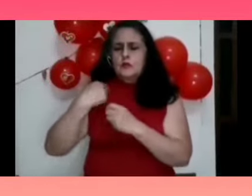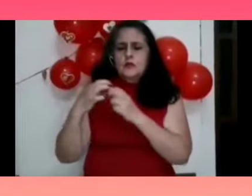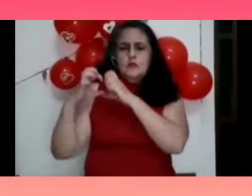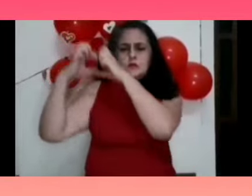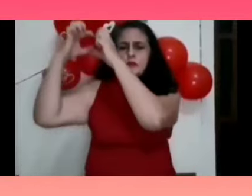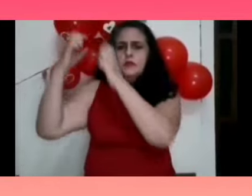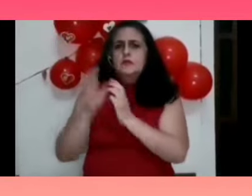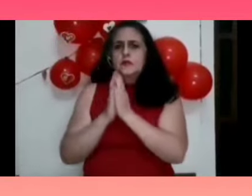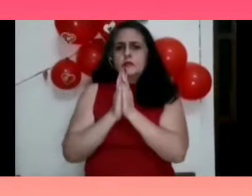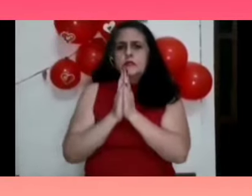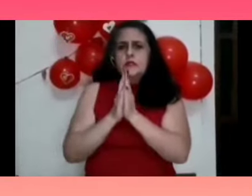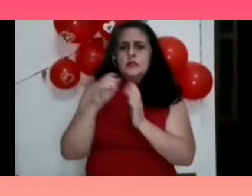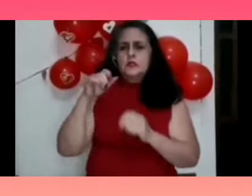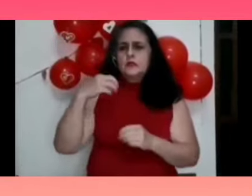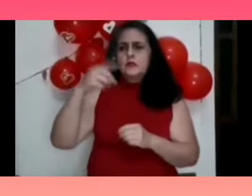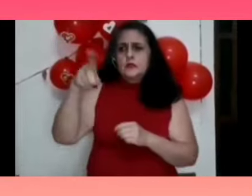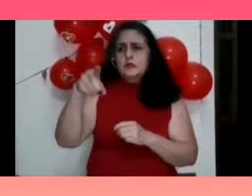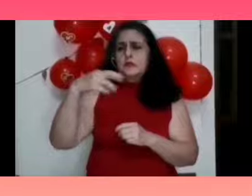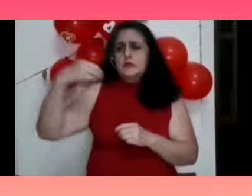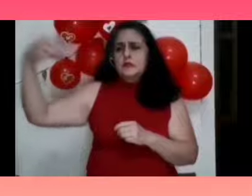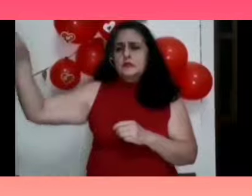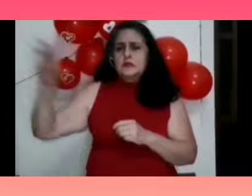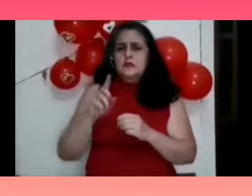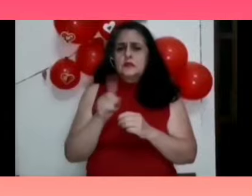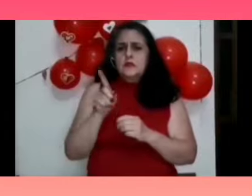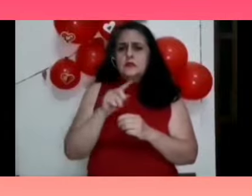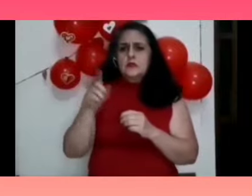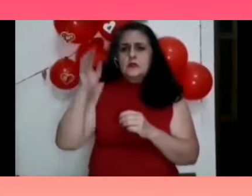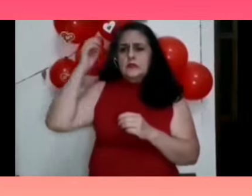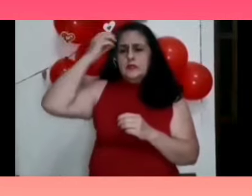Oye Cupido, solo te Cupido, solo te pido